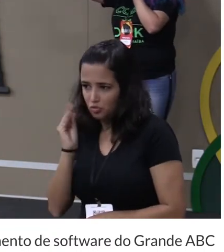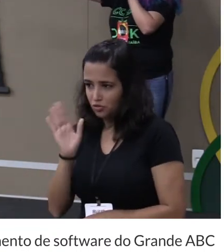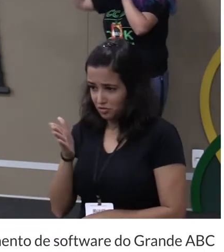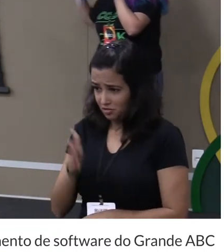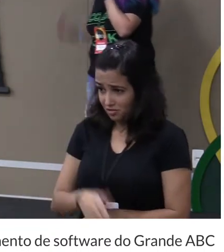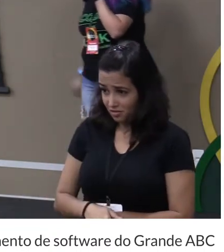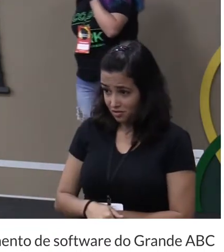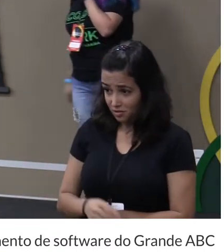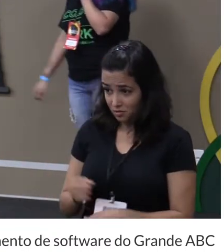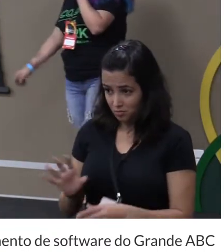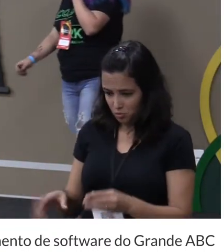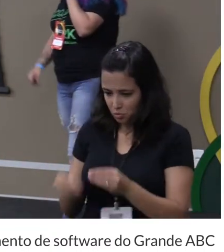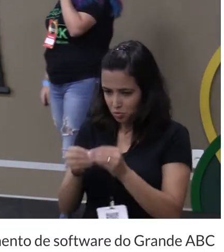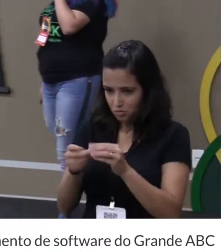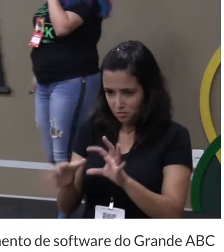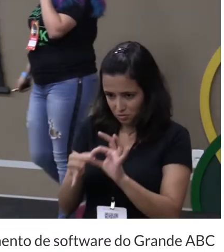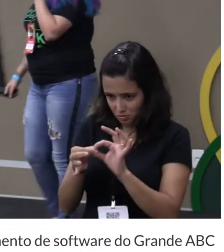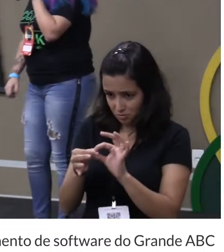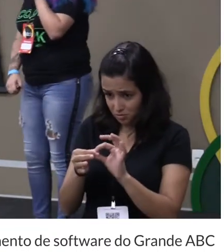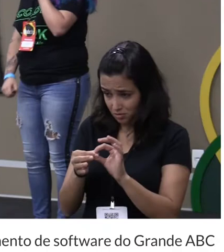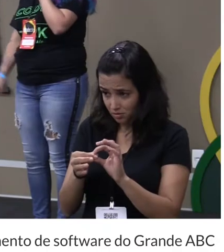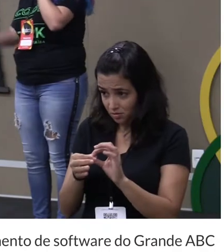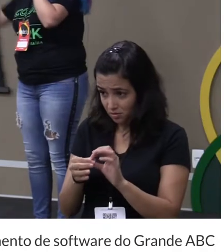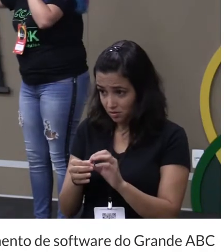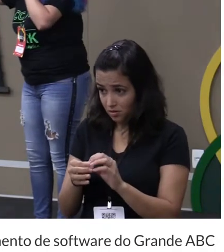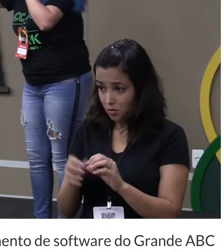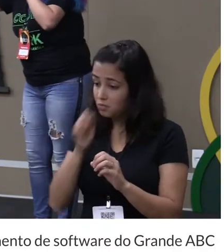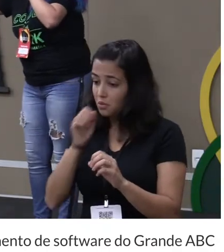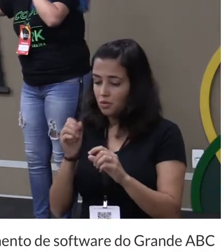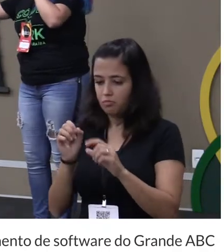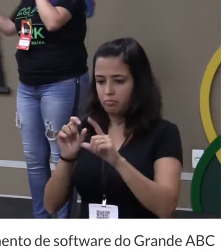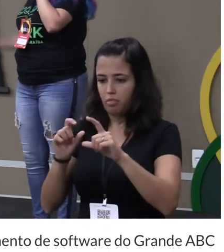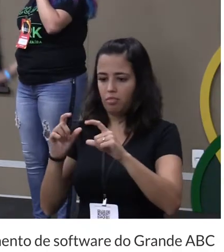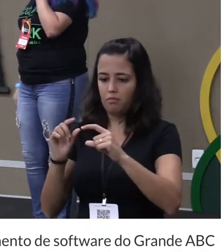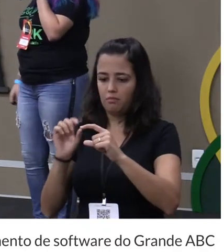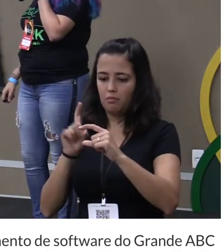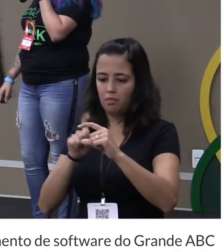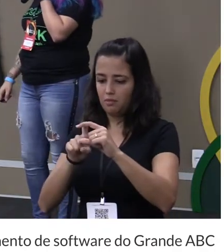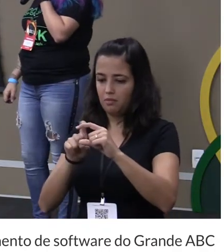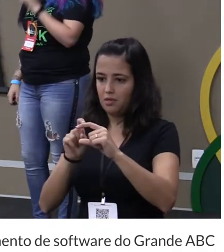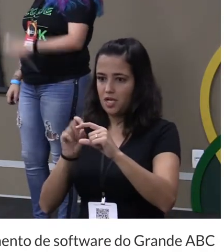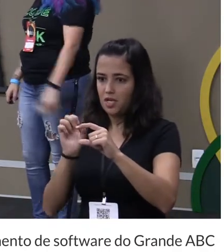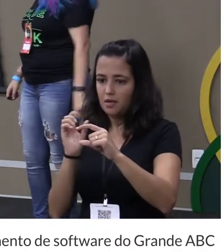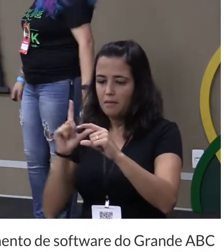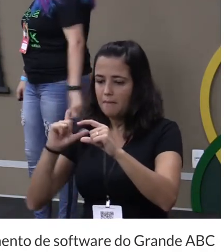falou um quê aqui testaram colocar uma imagem ali como option